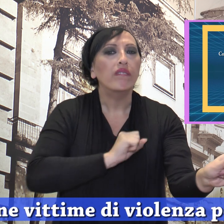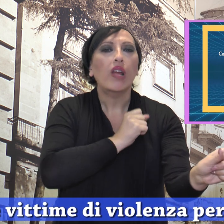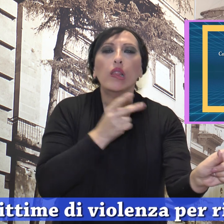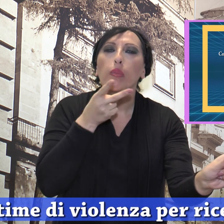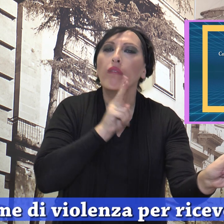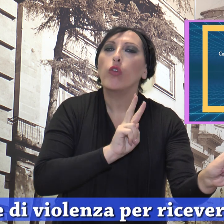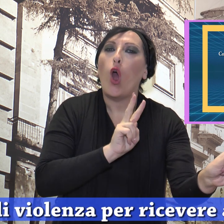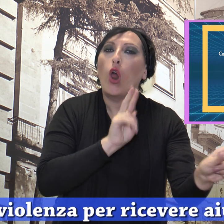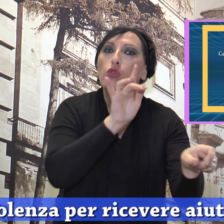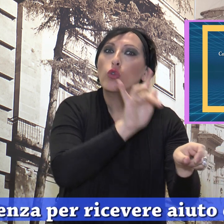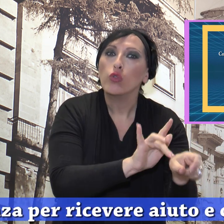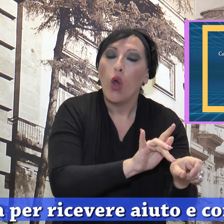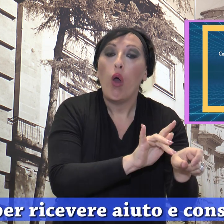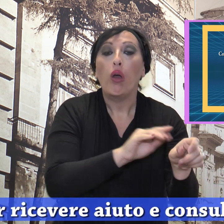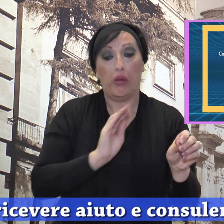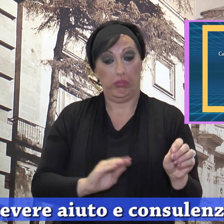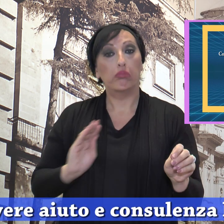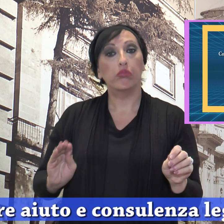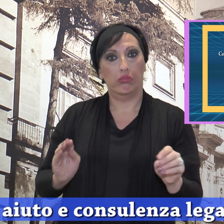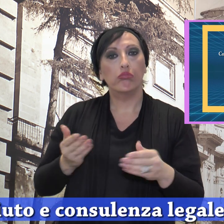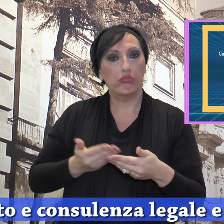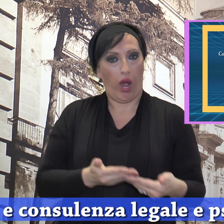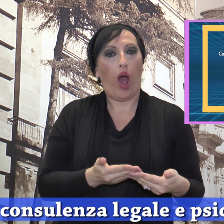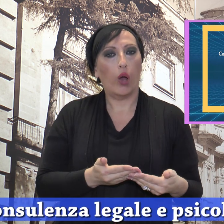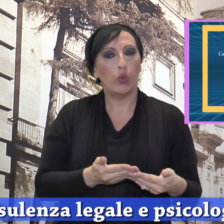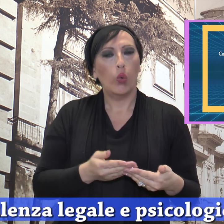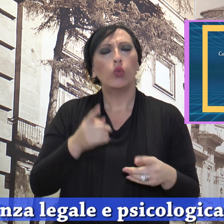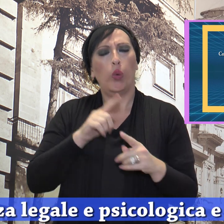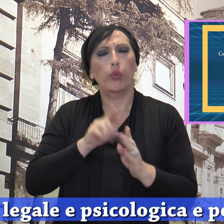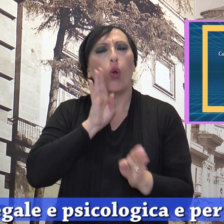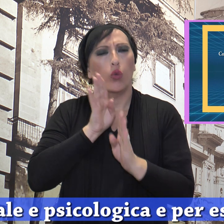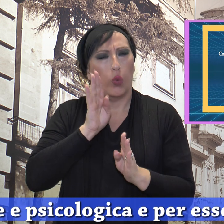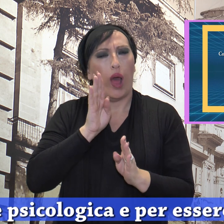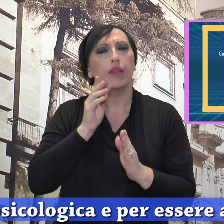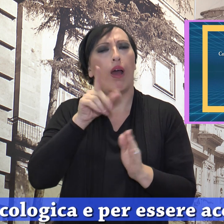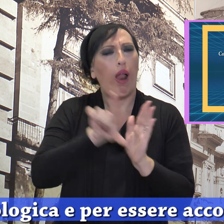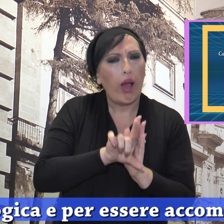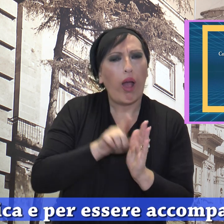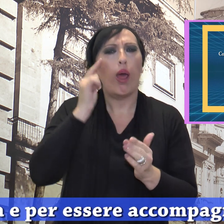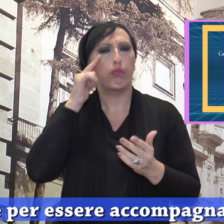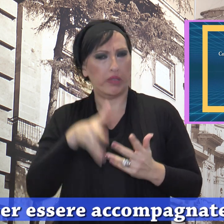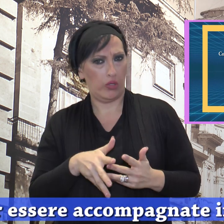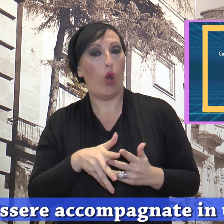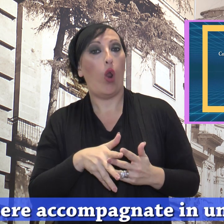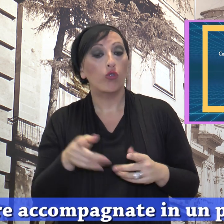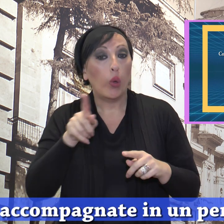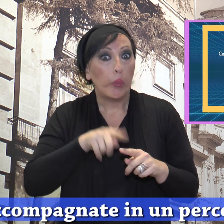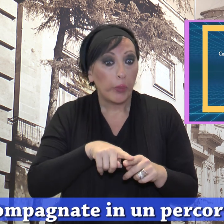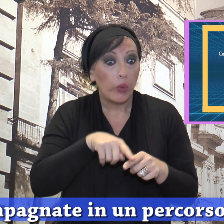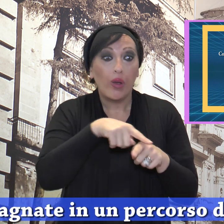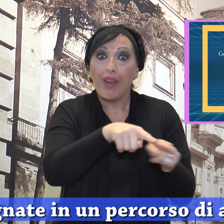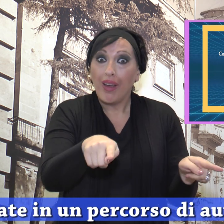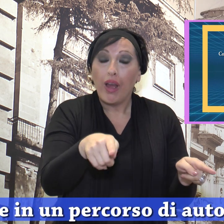violenza per ricevere aiuto e consulenza legale e psicologica e per essere accompagnate in un